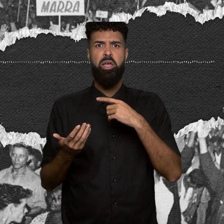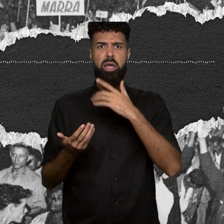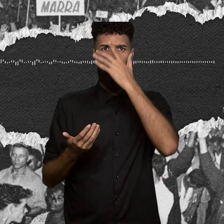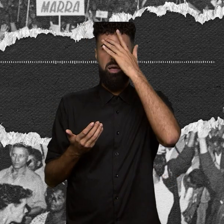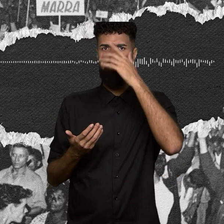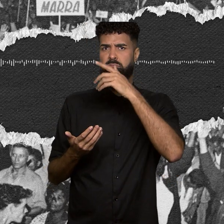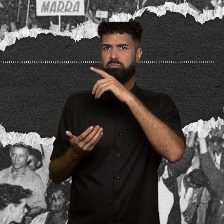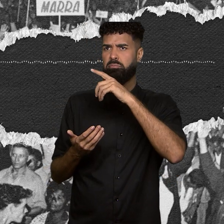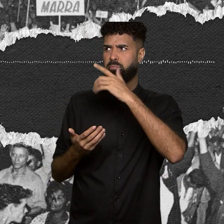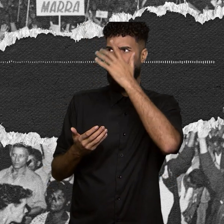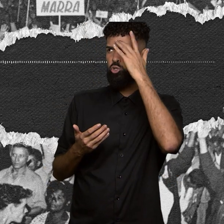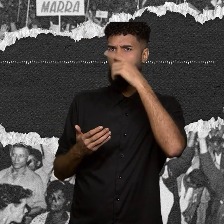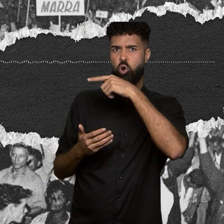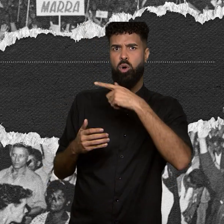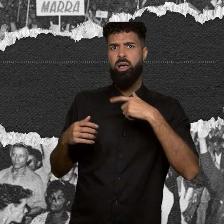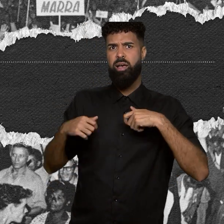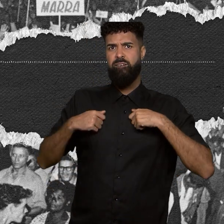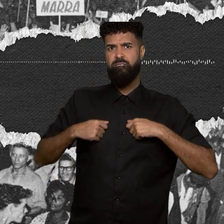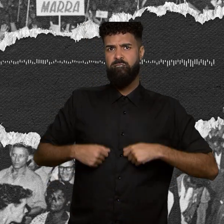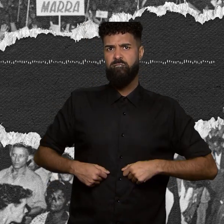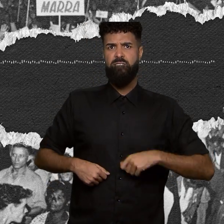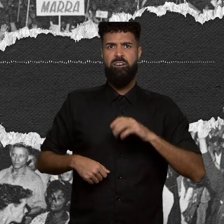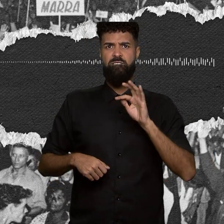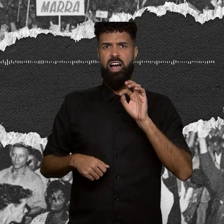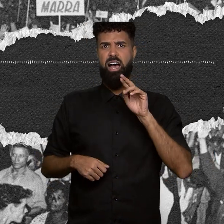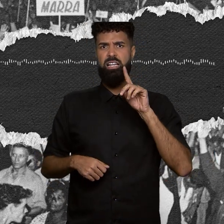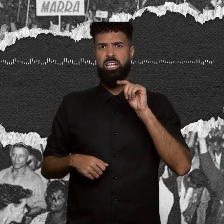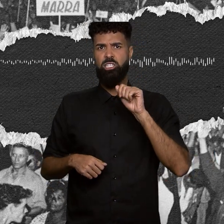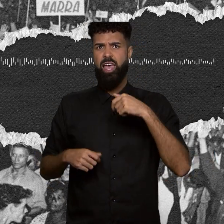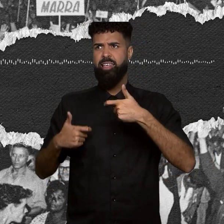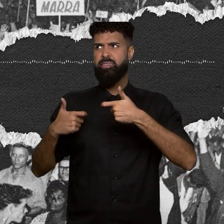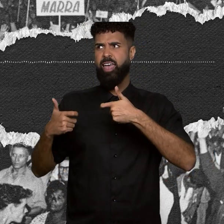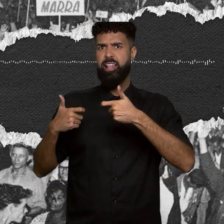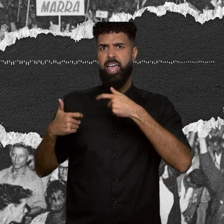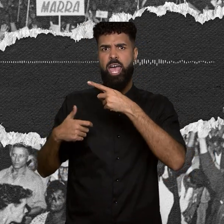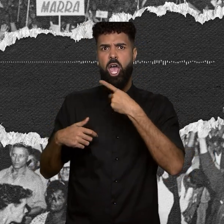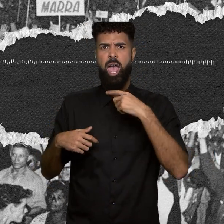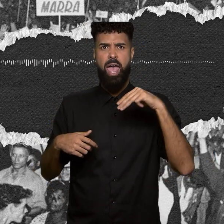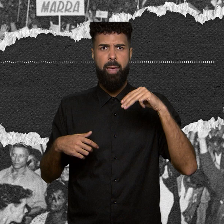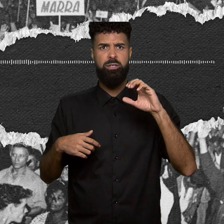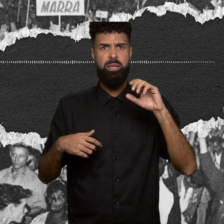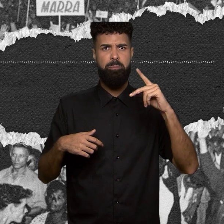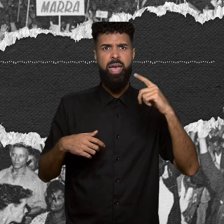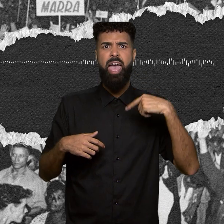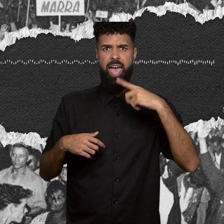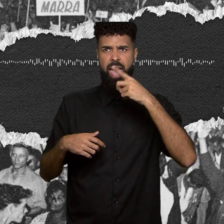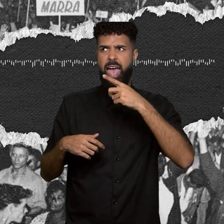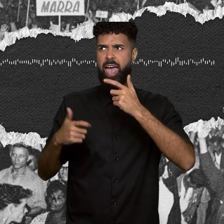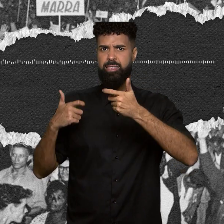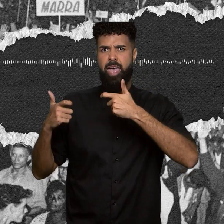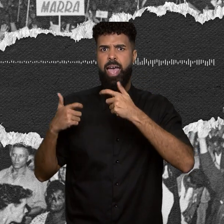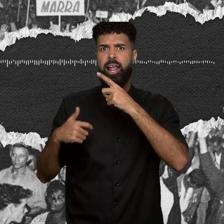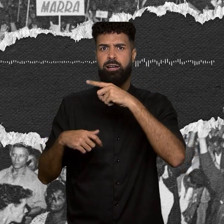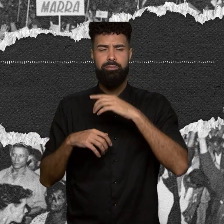fardas para guerrilheiros do MCP. Era um absurdo, uma coisa